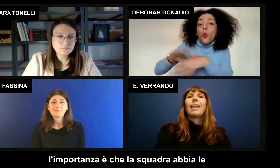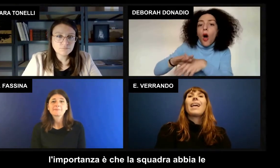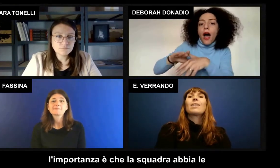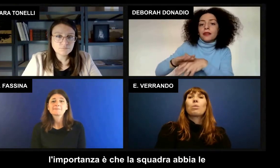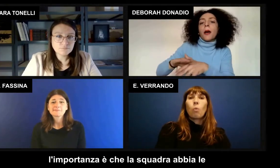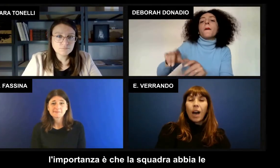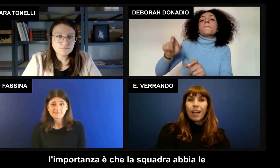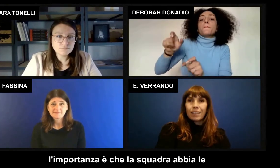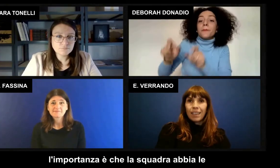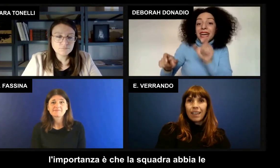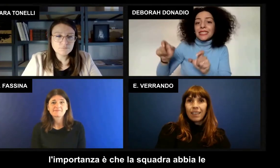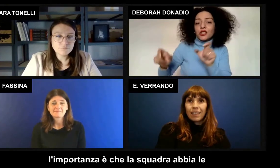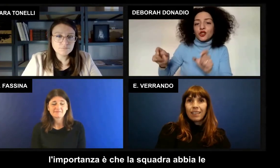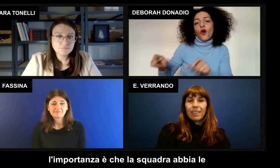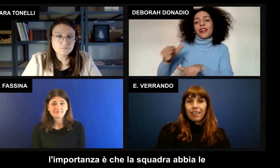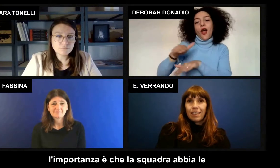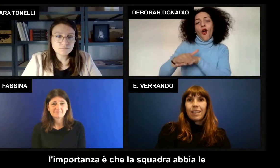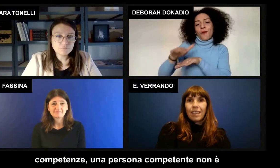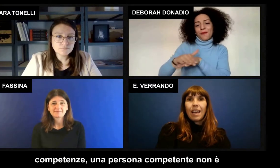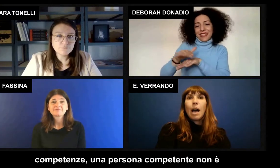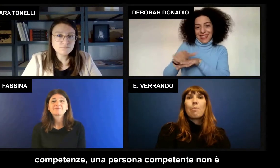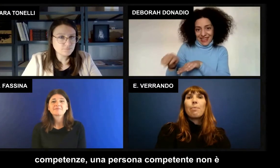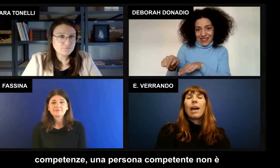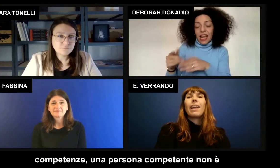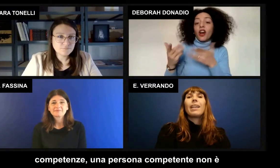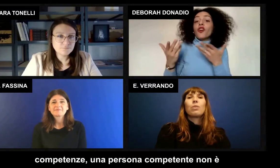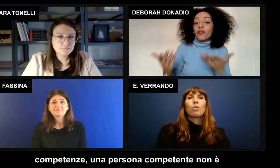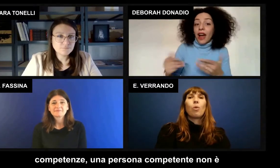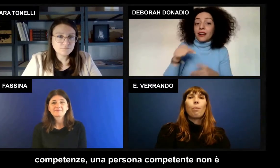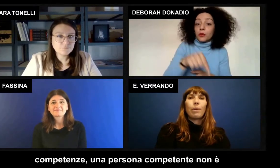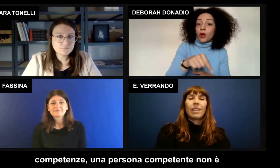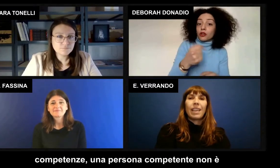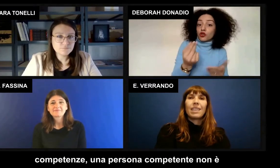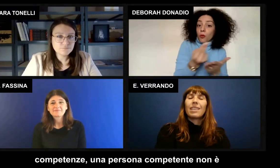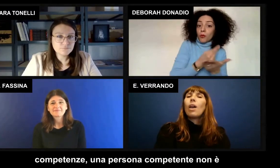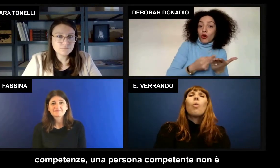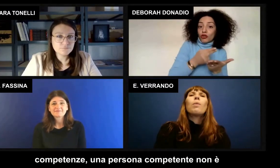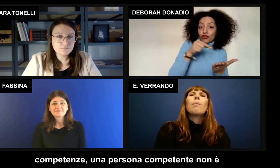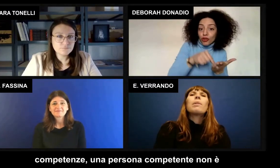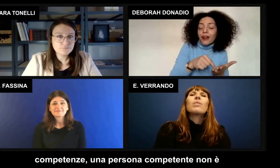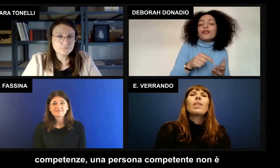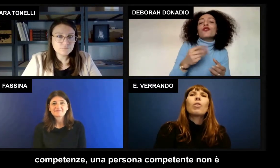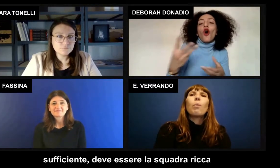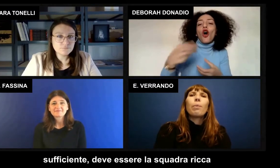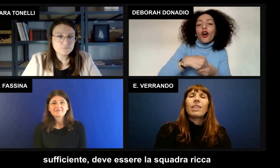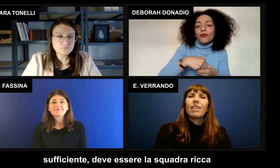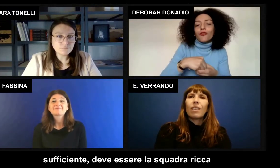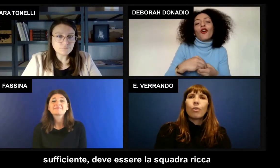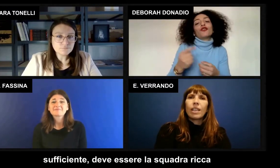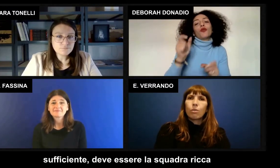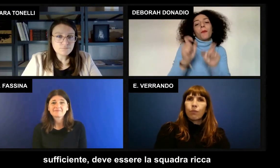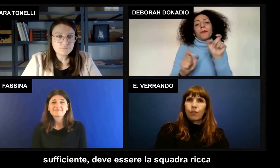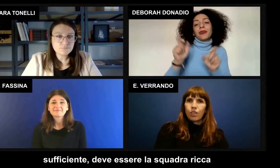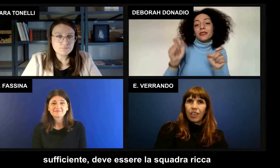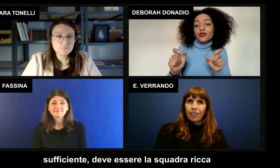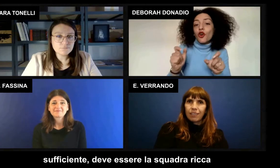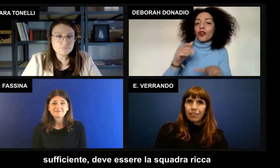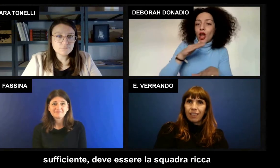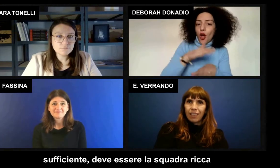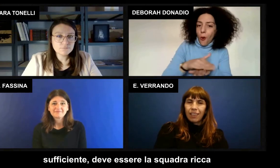che la squadra abbia le scompetenze una persona competente non è